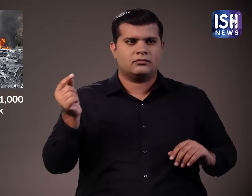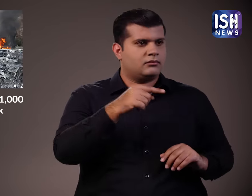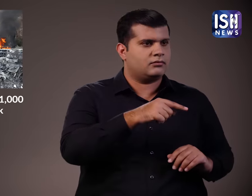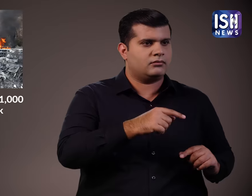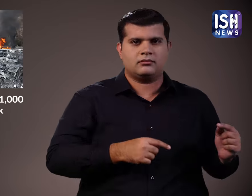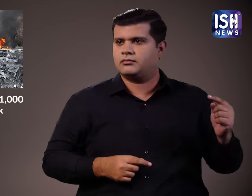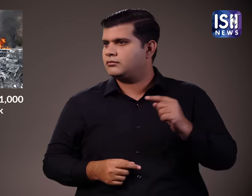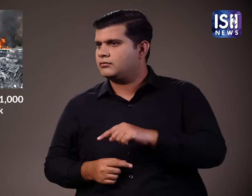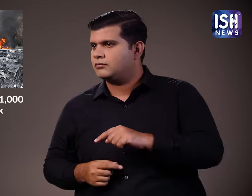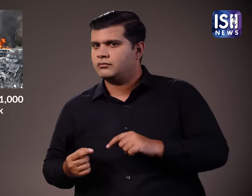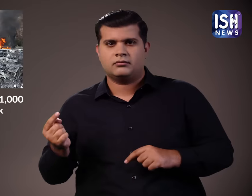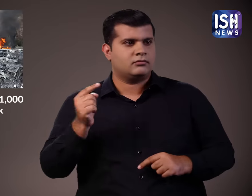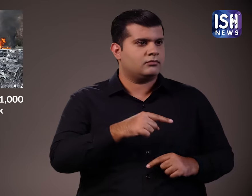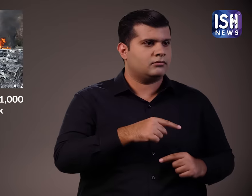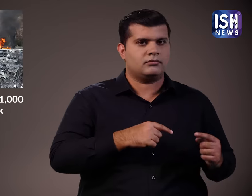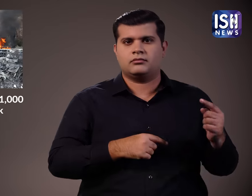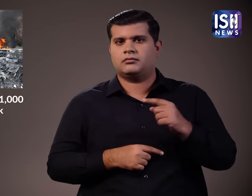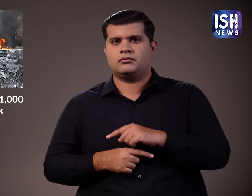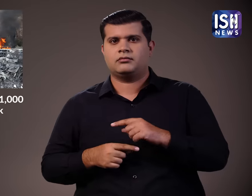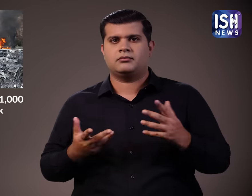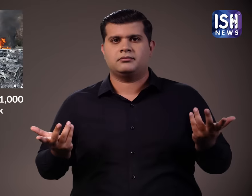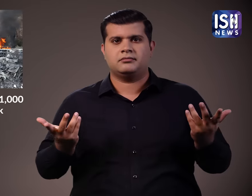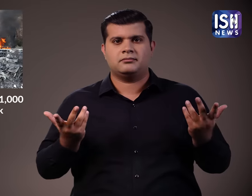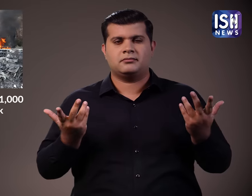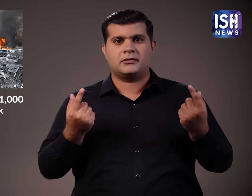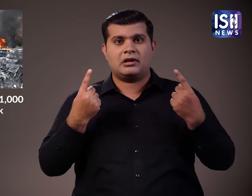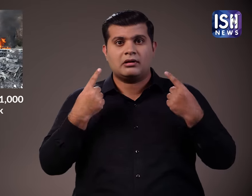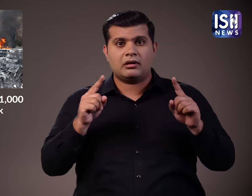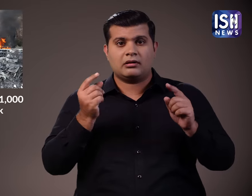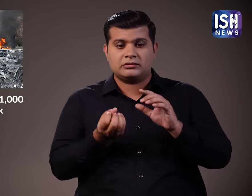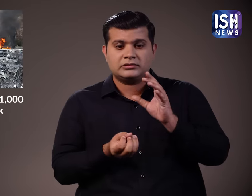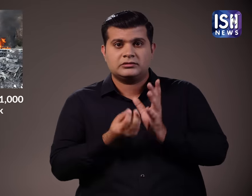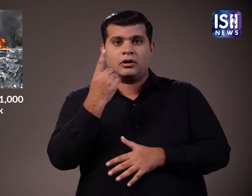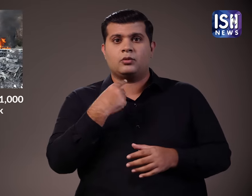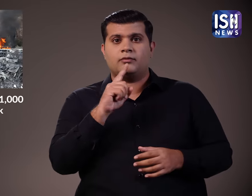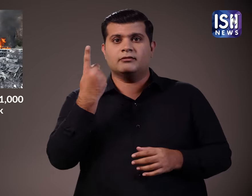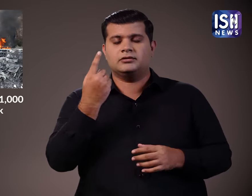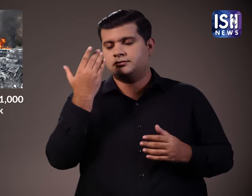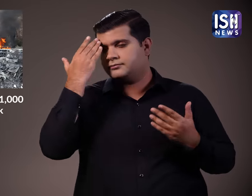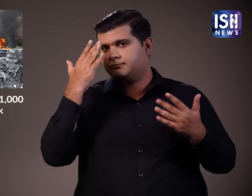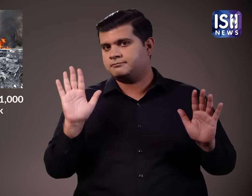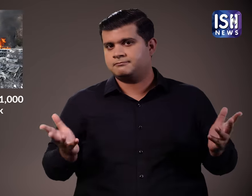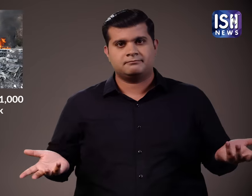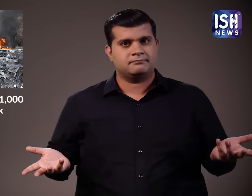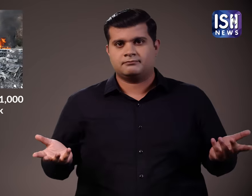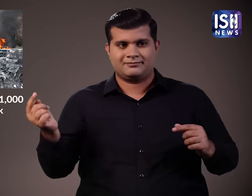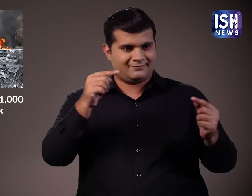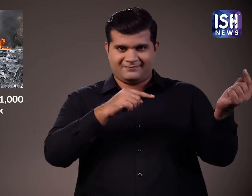दोनों एक दूसरे पर आलोप लगा रहे हैं। सिती हमेशा जटिल रही है और इस बात पर कोई स्पश्टना नहीं है कि